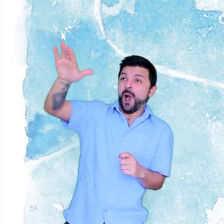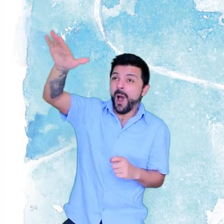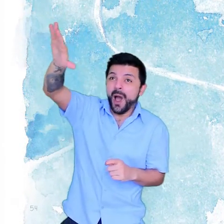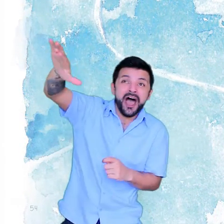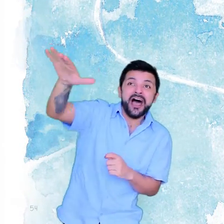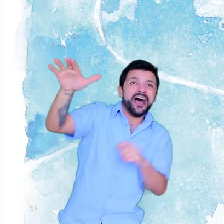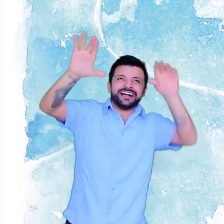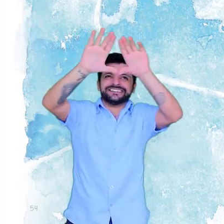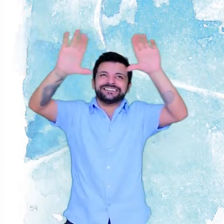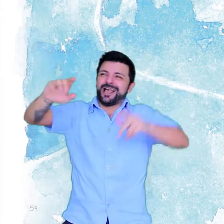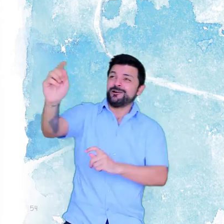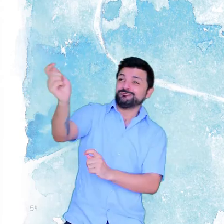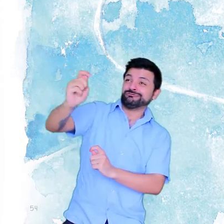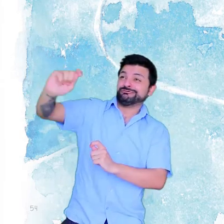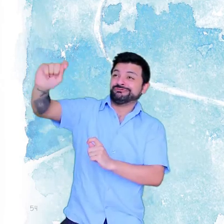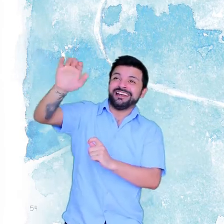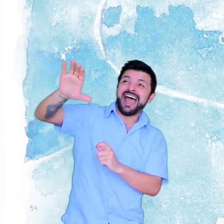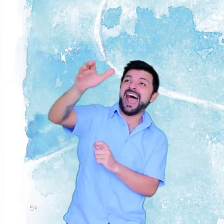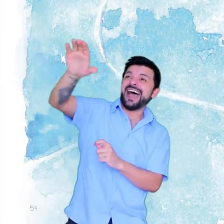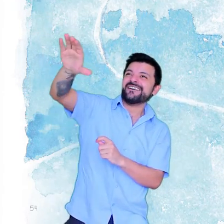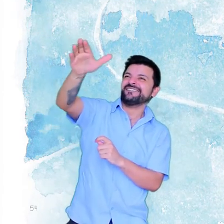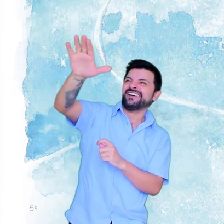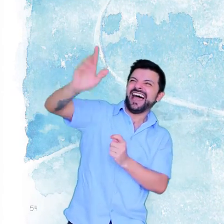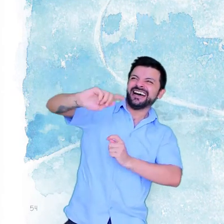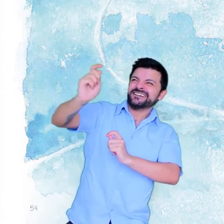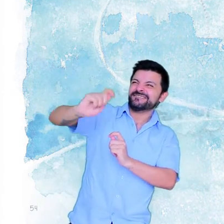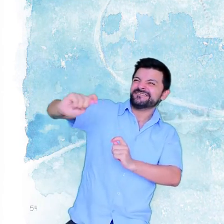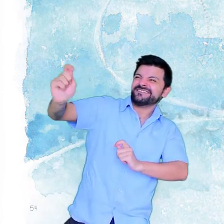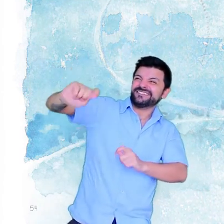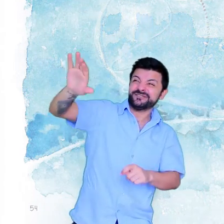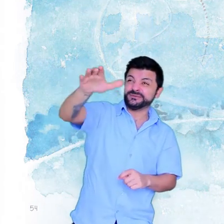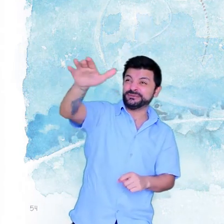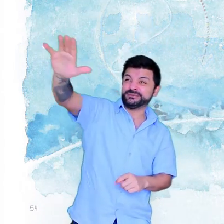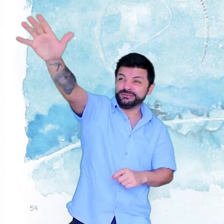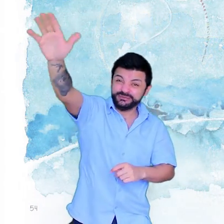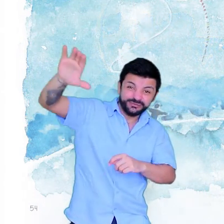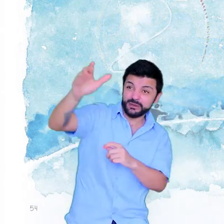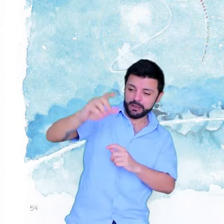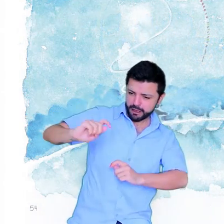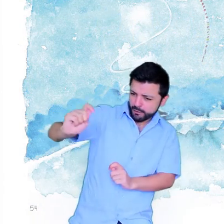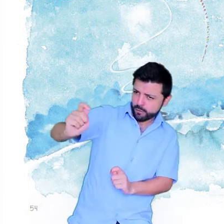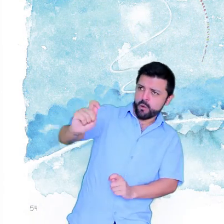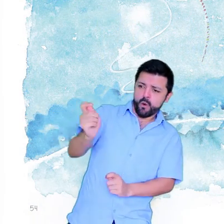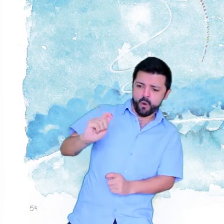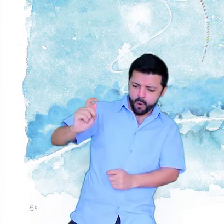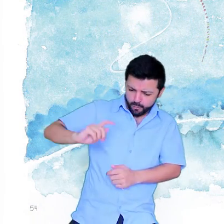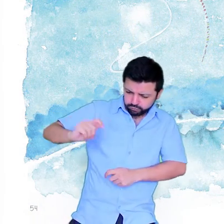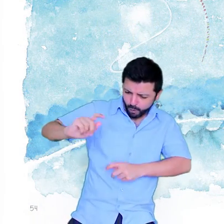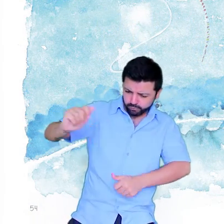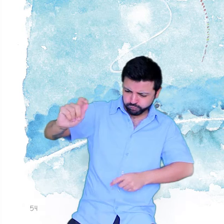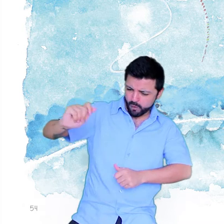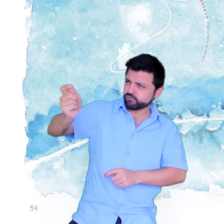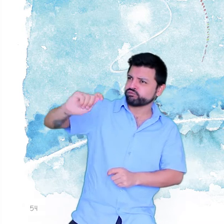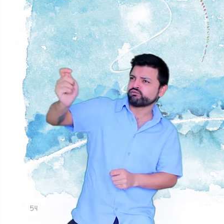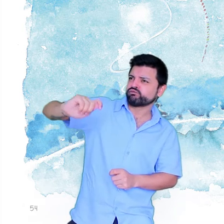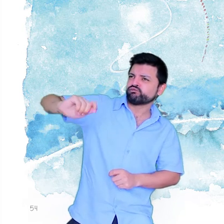Vai, vai Voa a pipa ao meu comando Ou viajo e vago ao seu